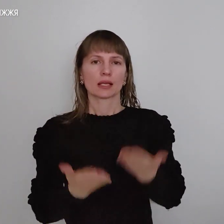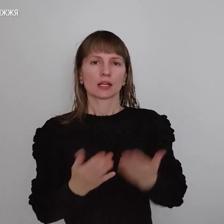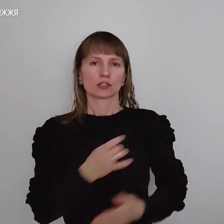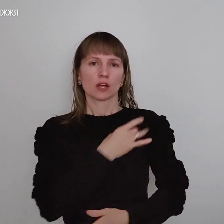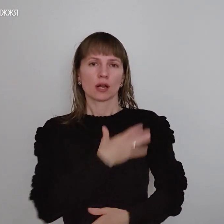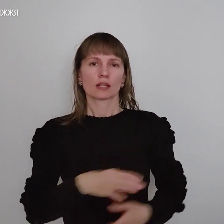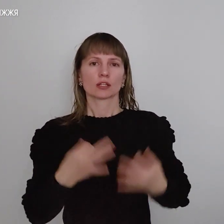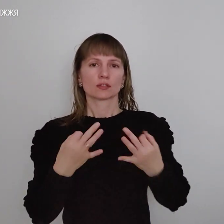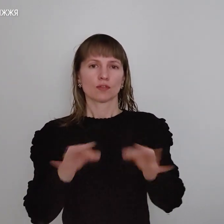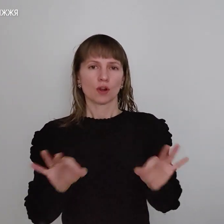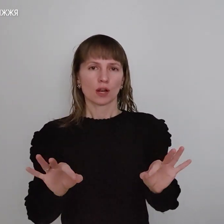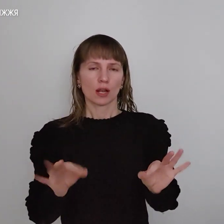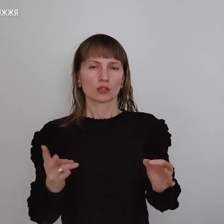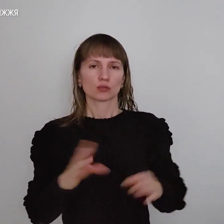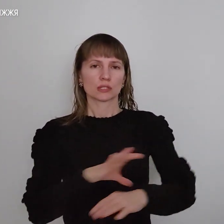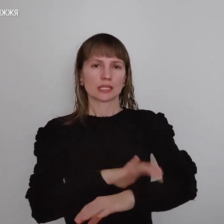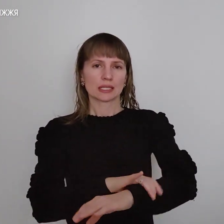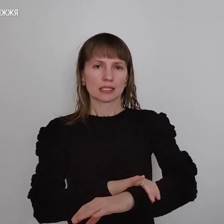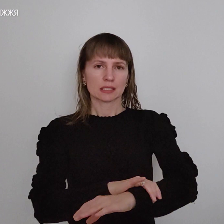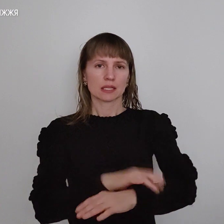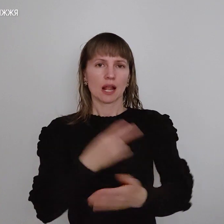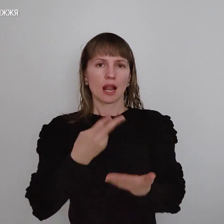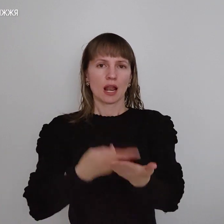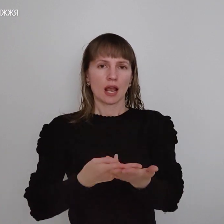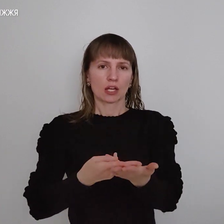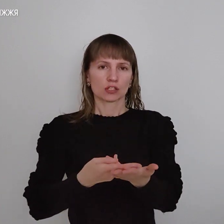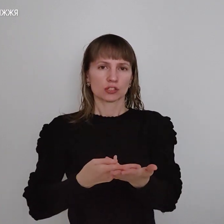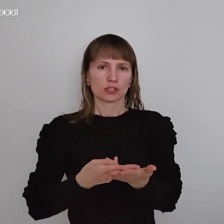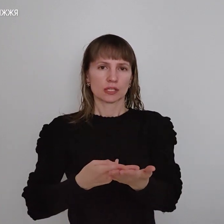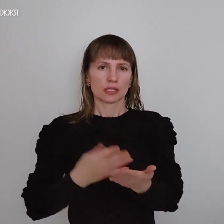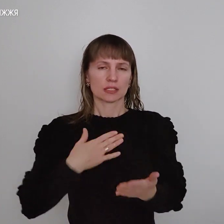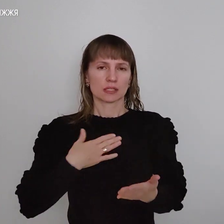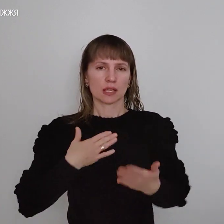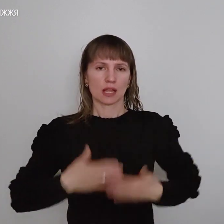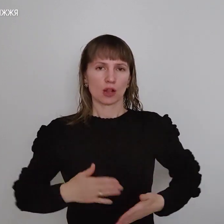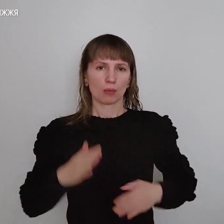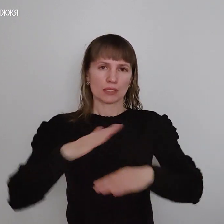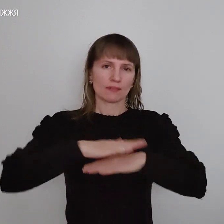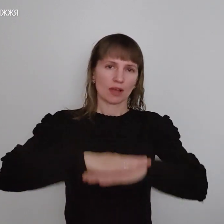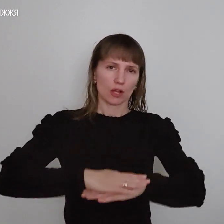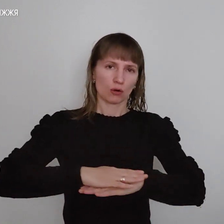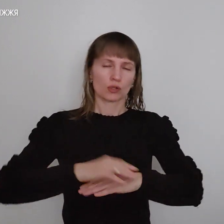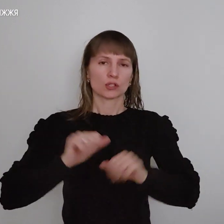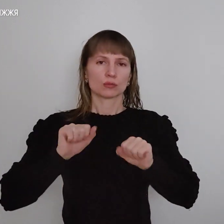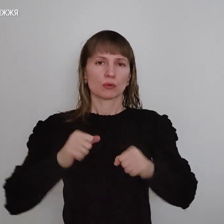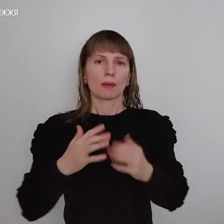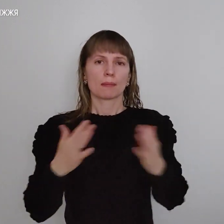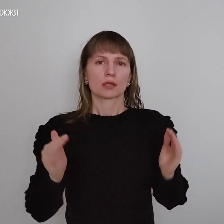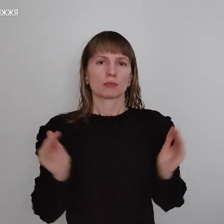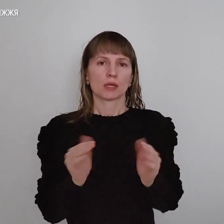дозволяє, затисніть її і ляжте зверху, тоді ви зможете більш-менш безпечно